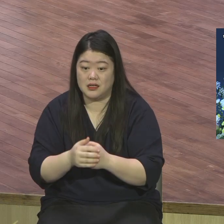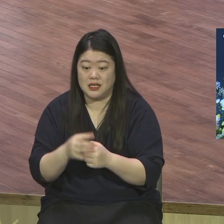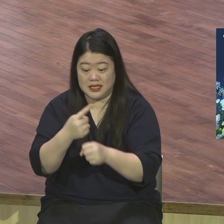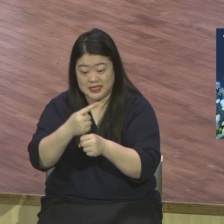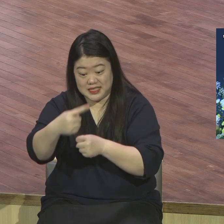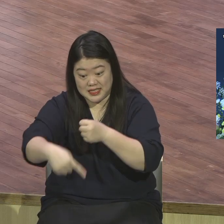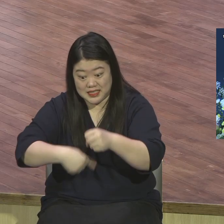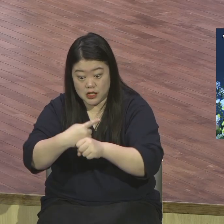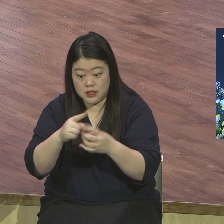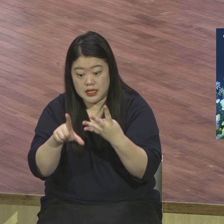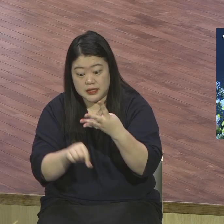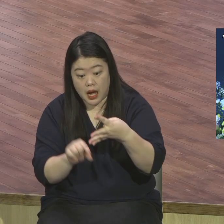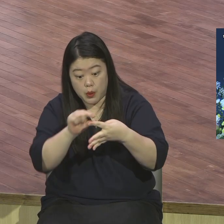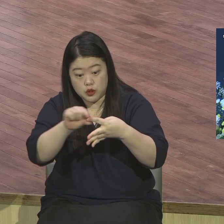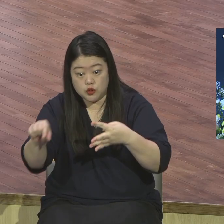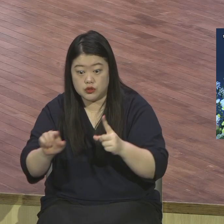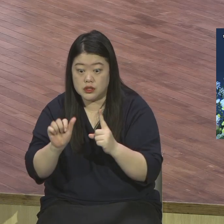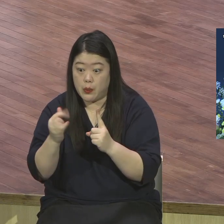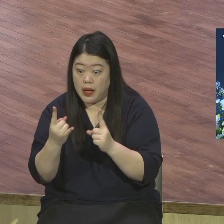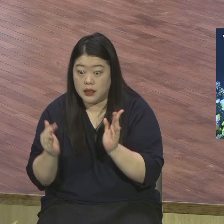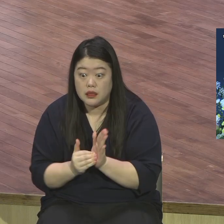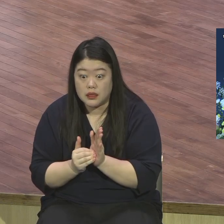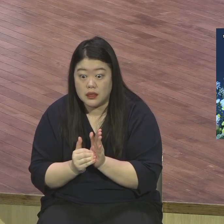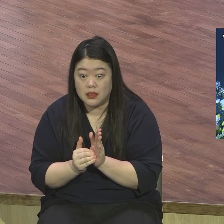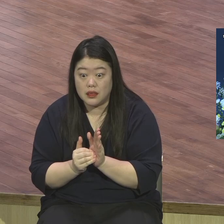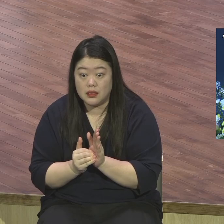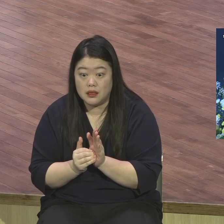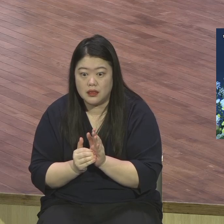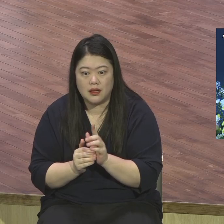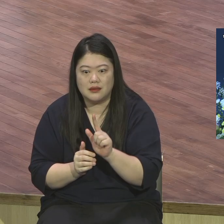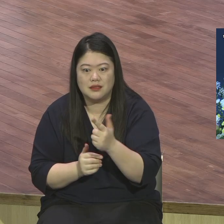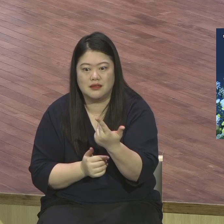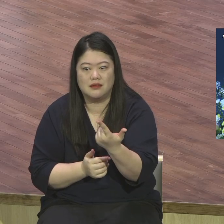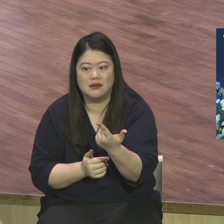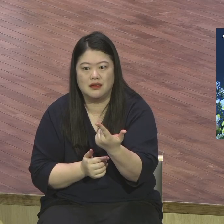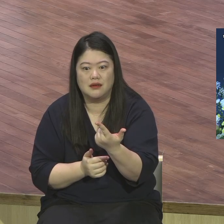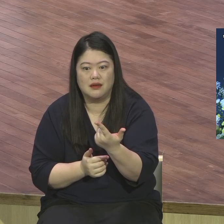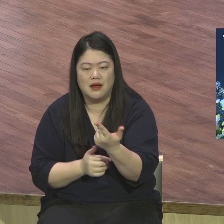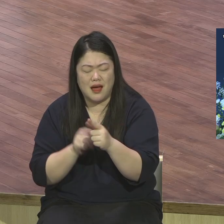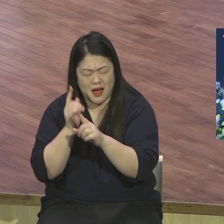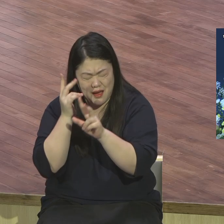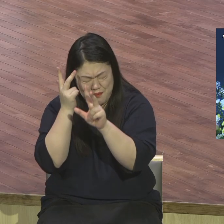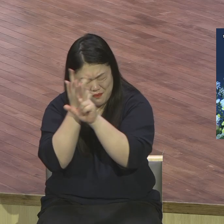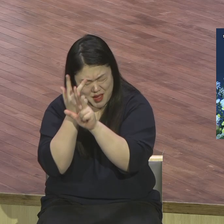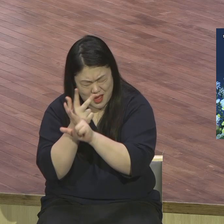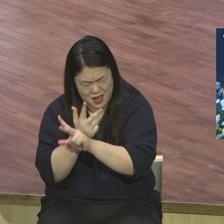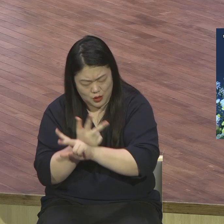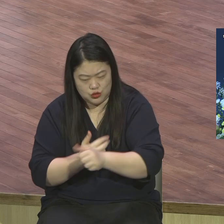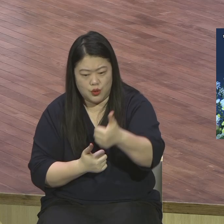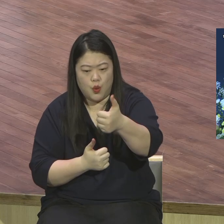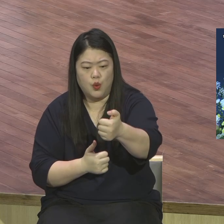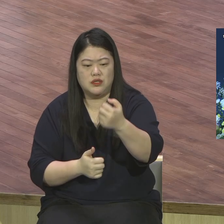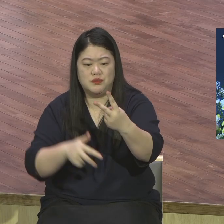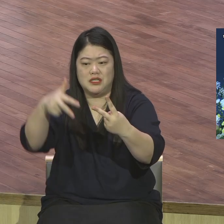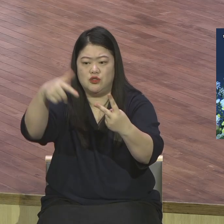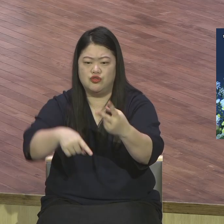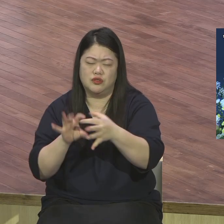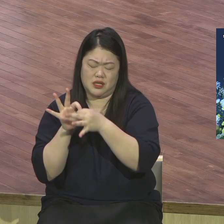매주일날 예배를 드린 이것 자체가 오늘뿐만 아니라 매주일이 예수님의 부활을 기념하는 거예요